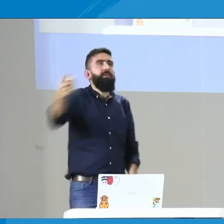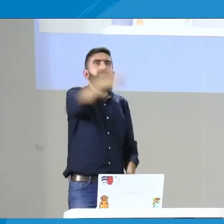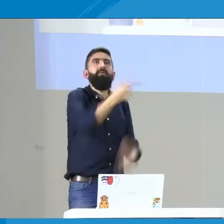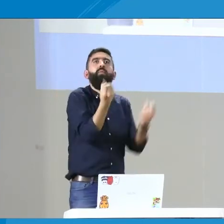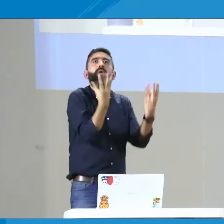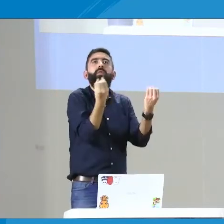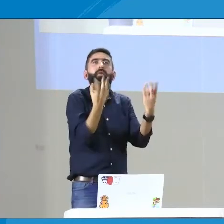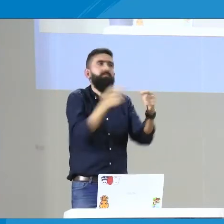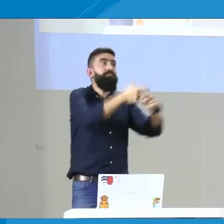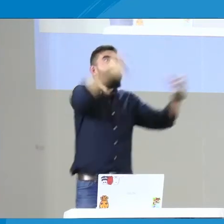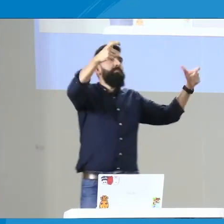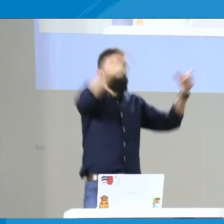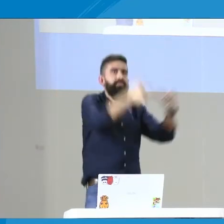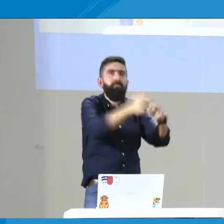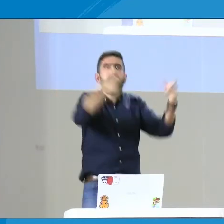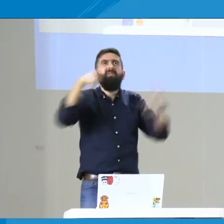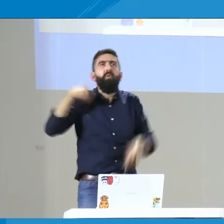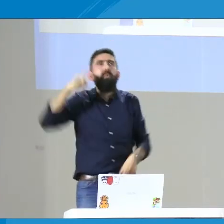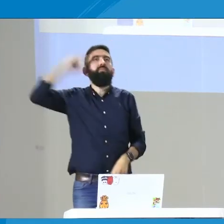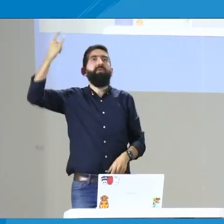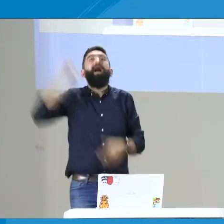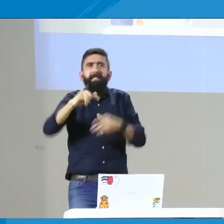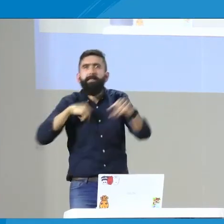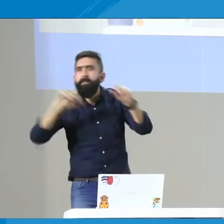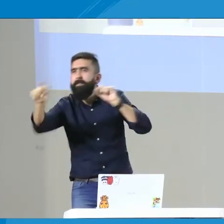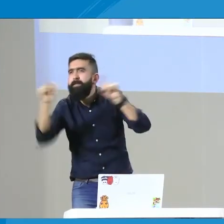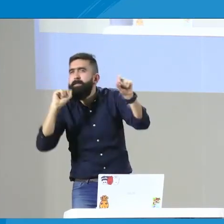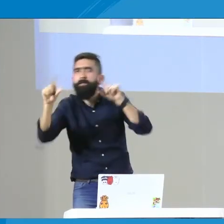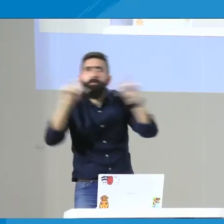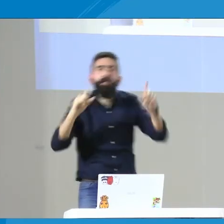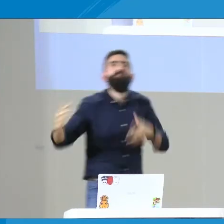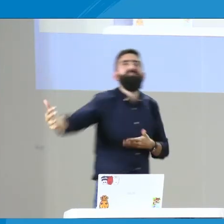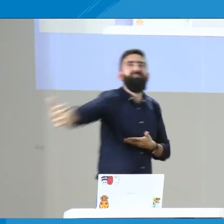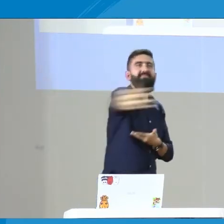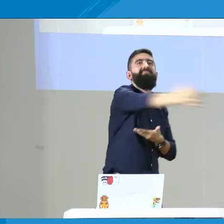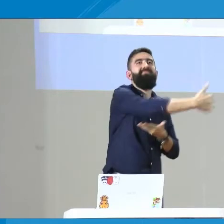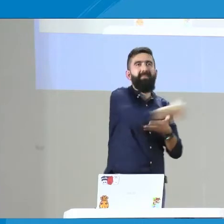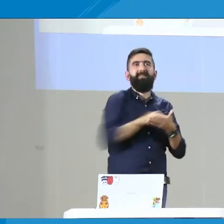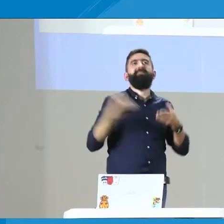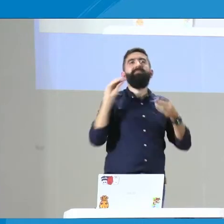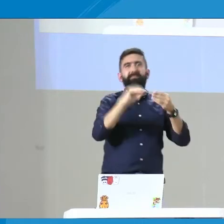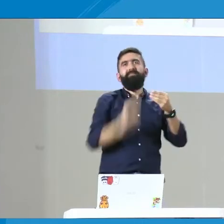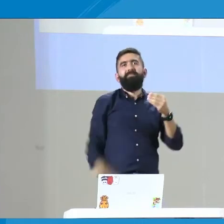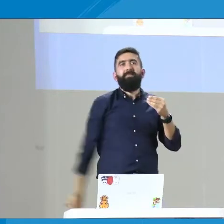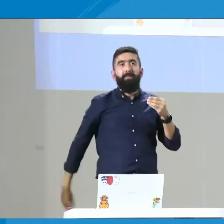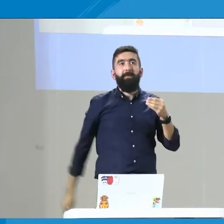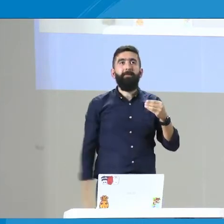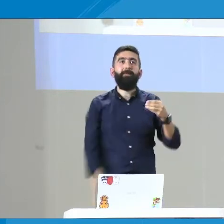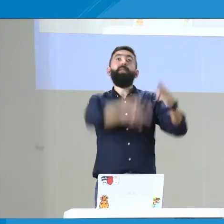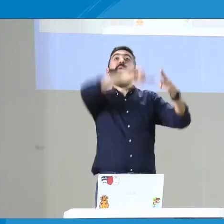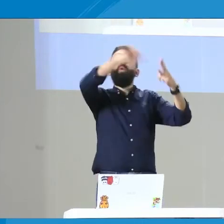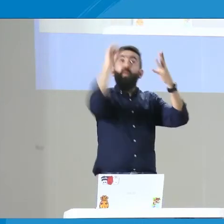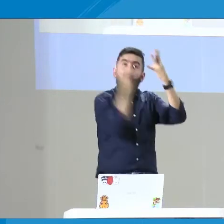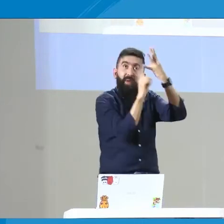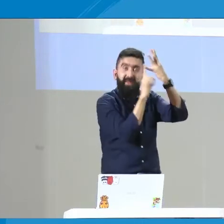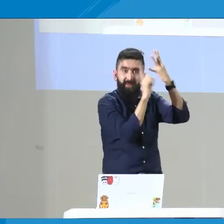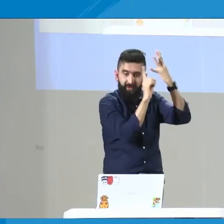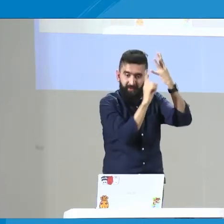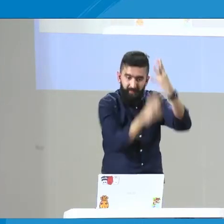no es que a me gusta la poesía, qué parte del arte de pronto les gusta. ¿Ustedes saben cuántas personas sordas les gusta hacer este tipo de actividades? Eso también es